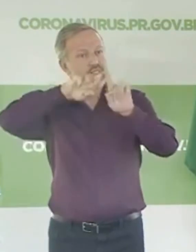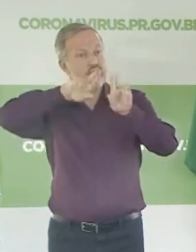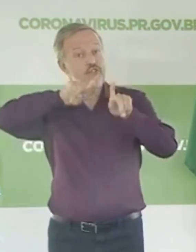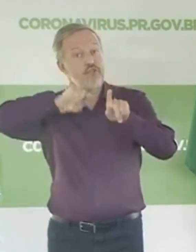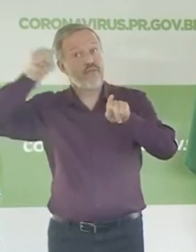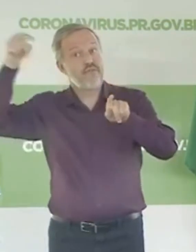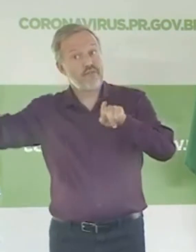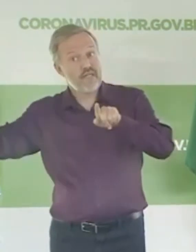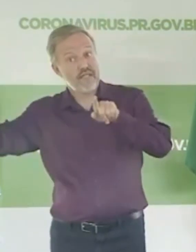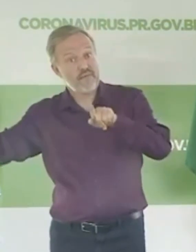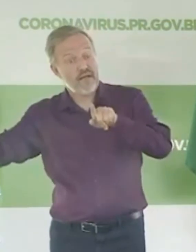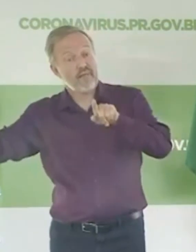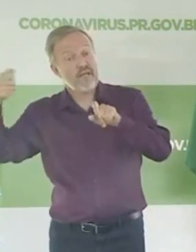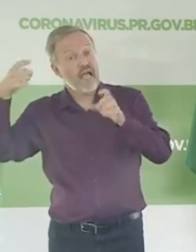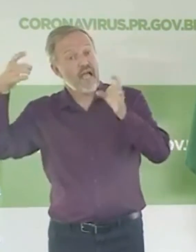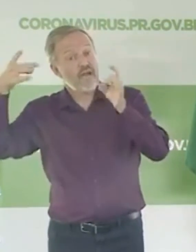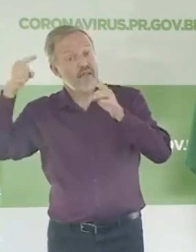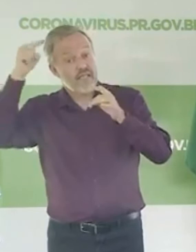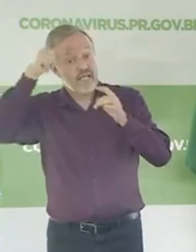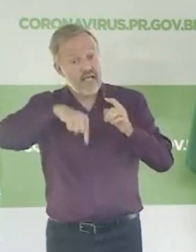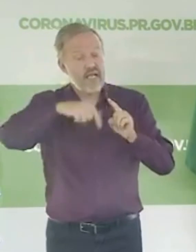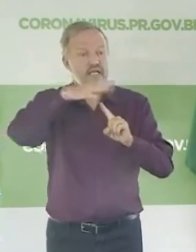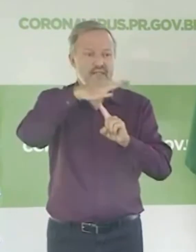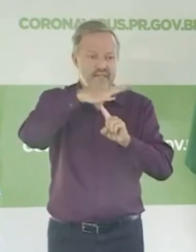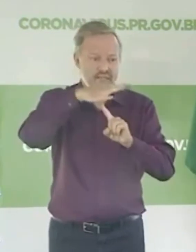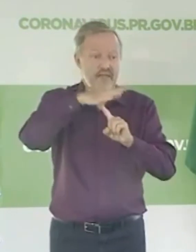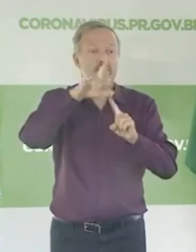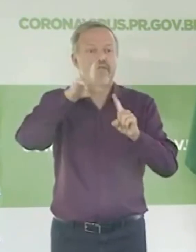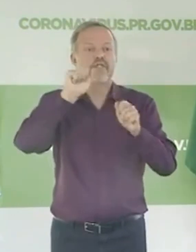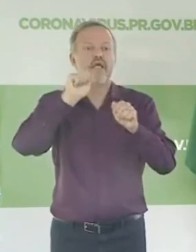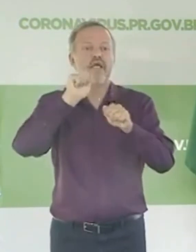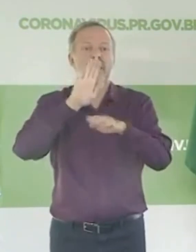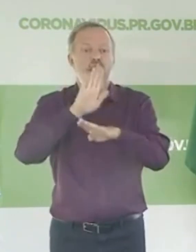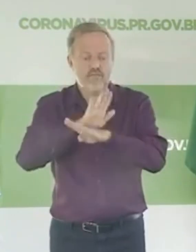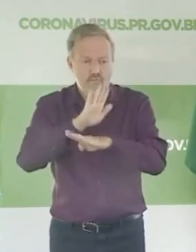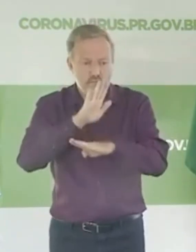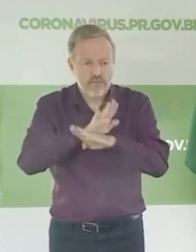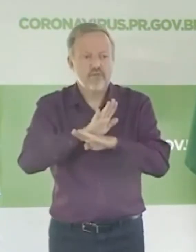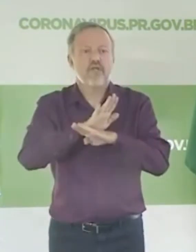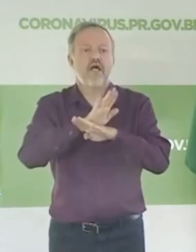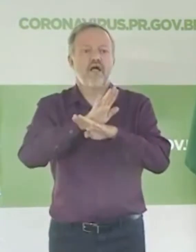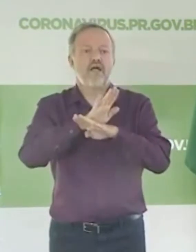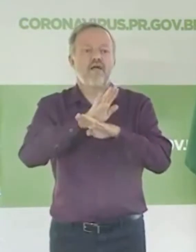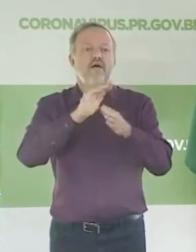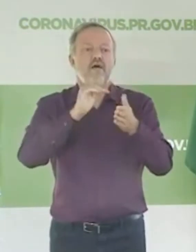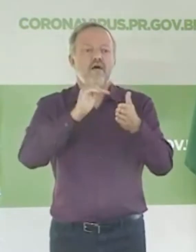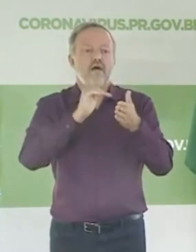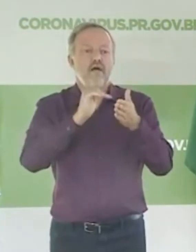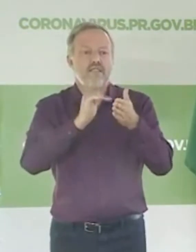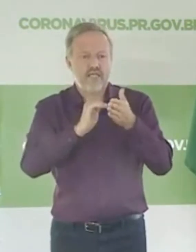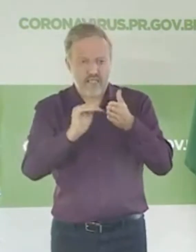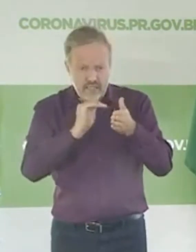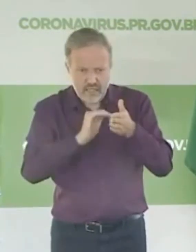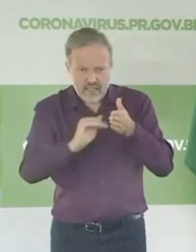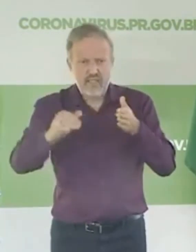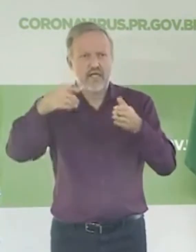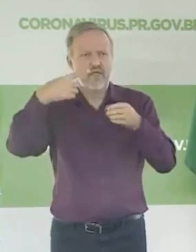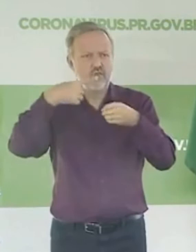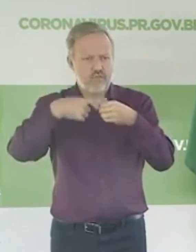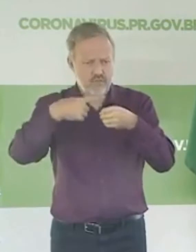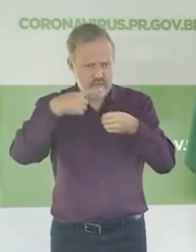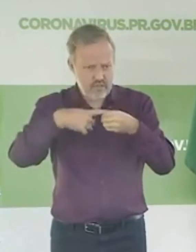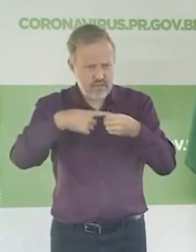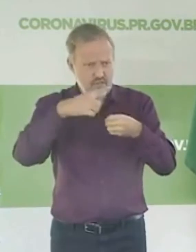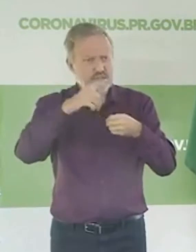nossos hospitais e atender também os municípios com os seus postos de saúde para cuidar dos profissionais. Isso leva um certo